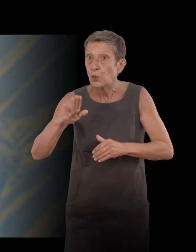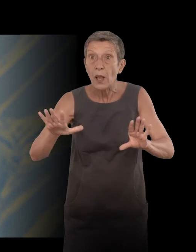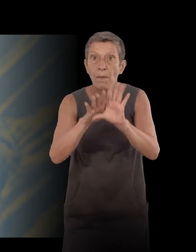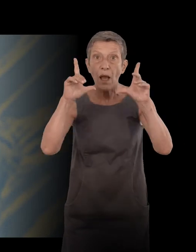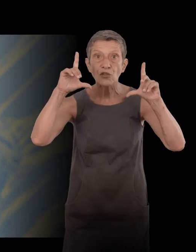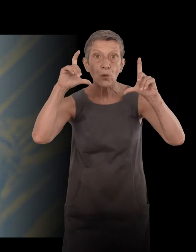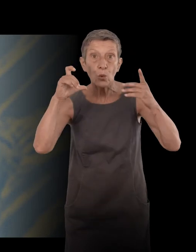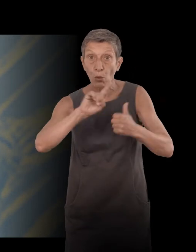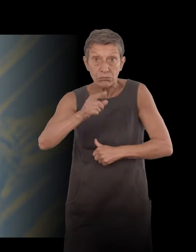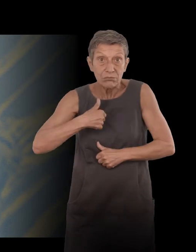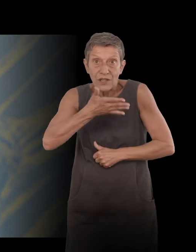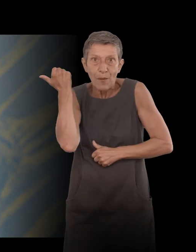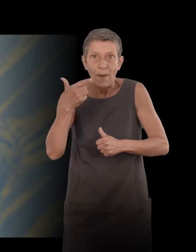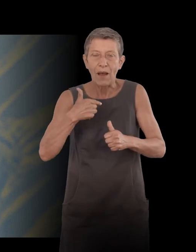a photo of an illustration.